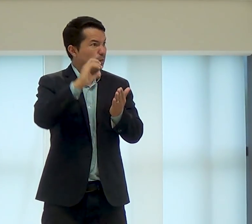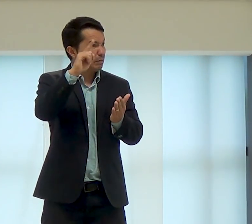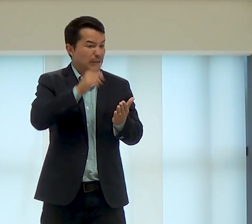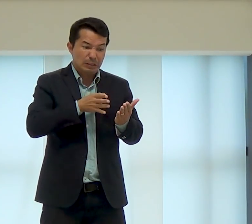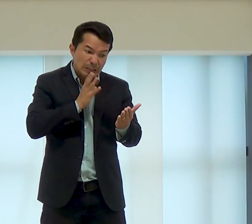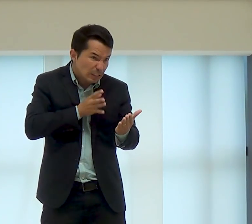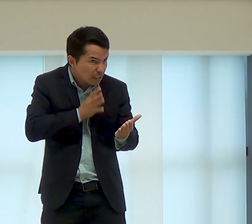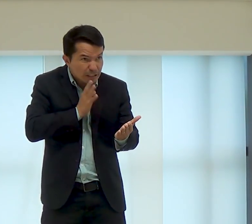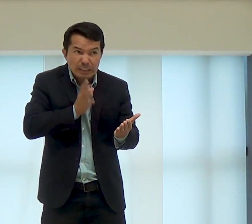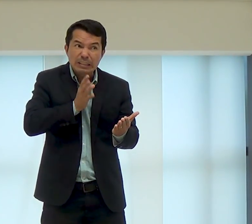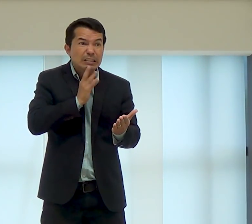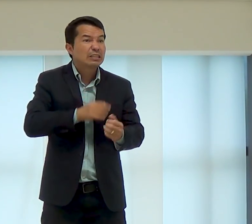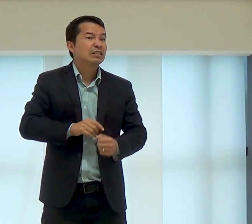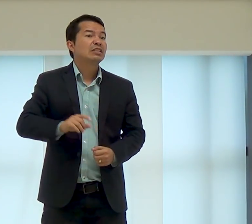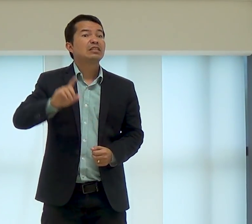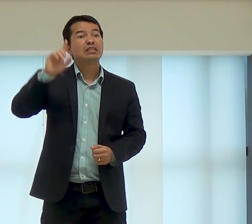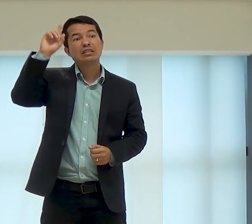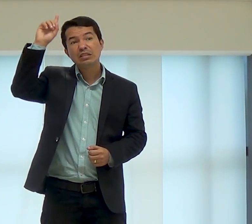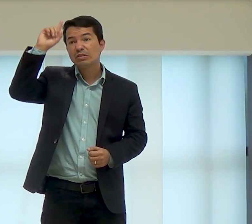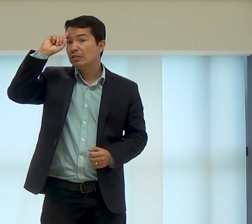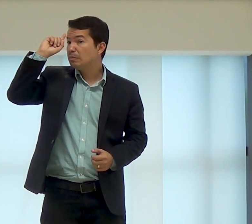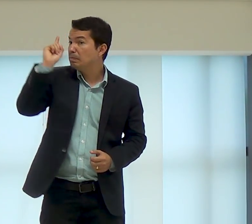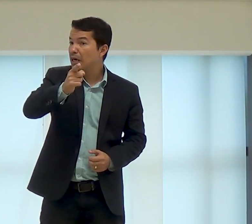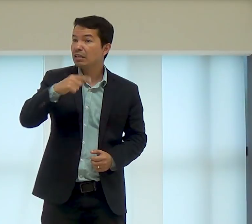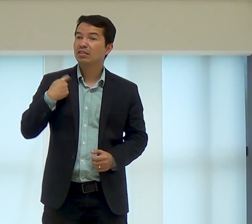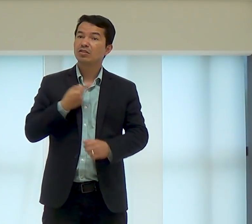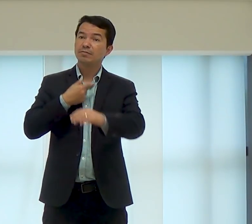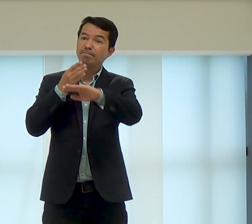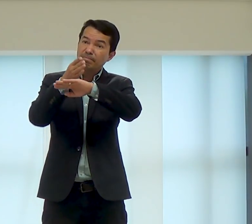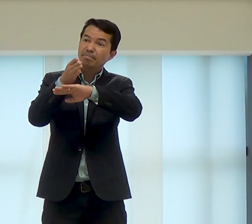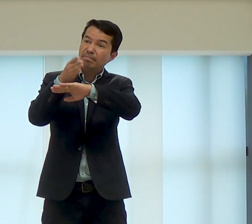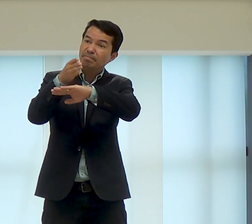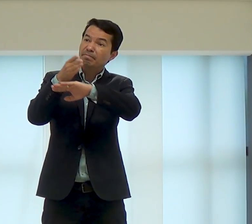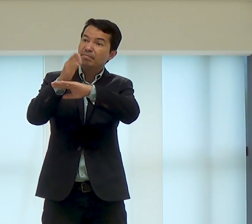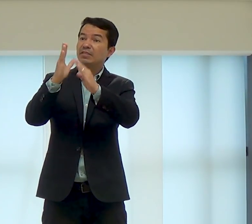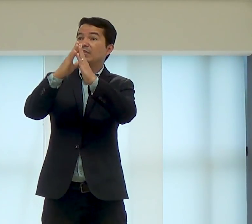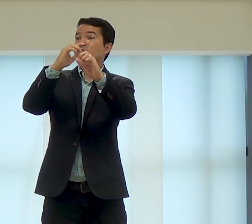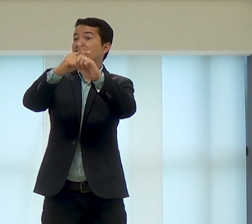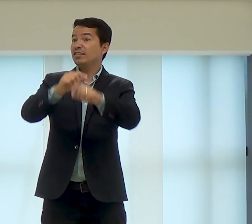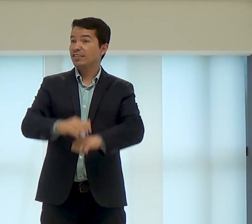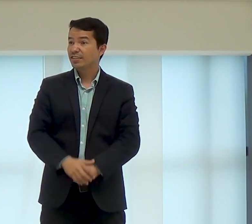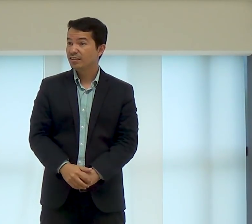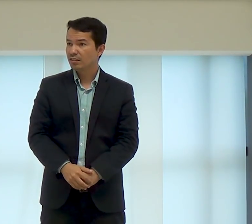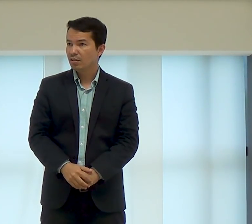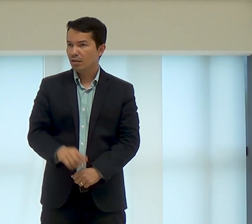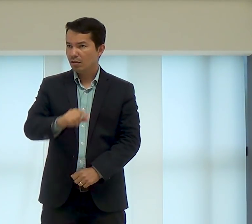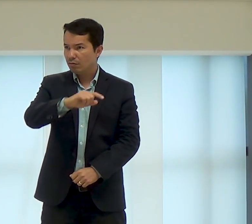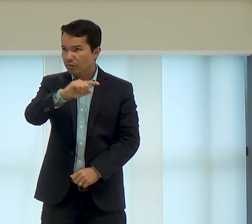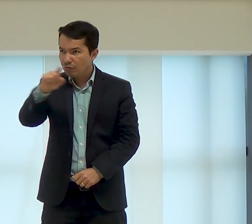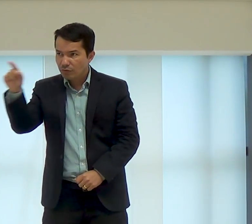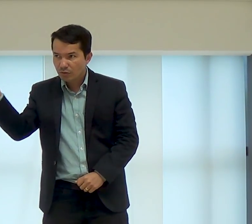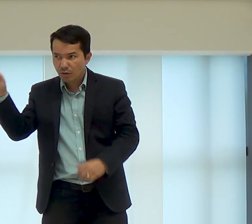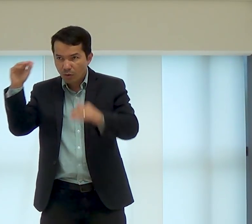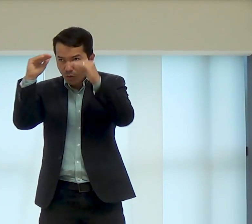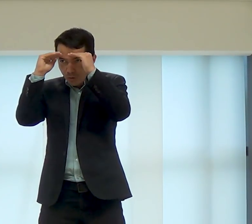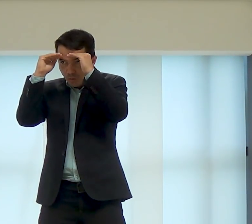lermos, nos alimentares, conhecemos da palavra dele, Deus nos manda virmos à igreja,